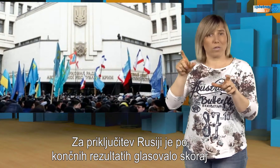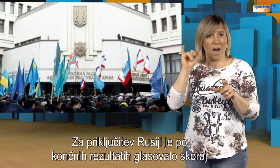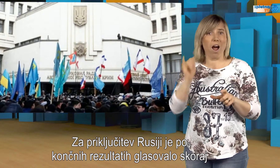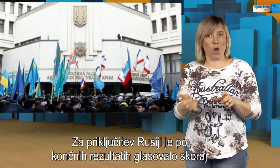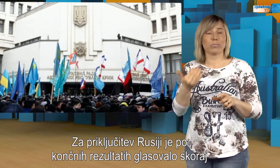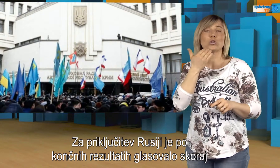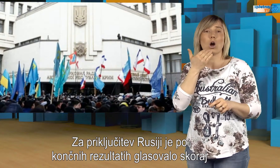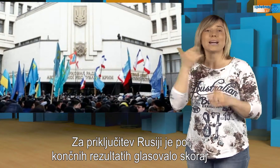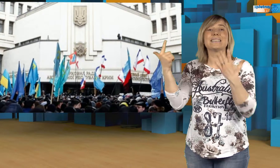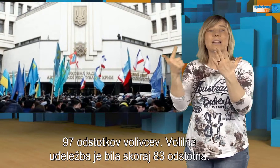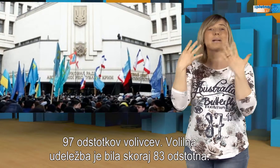odstotkov volilcev.